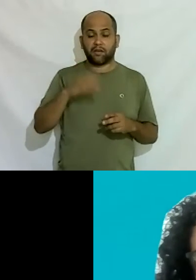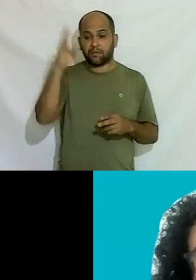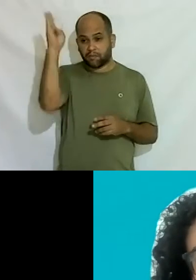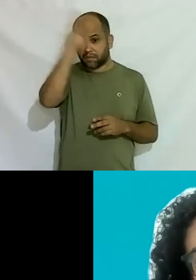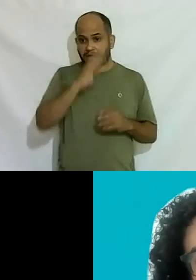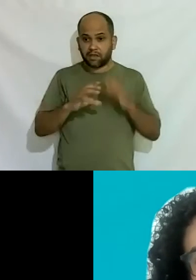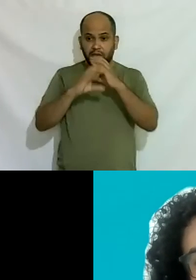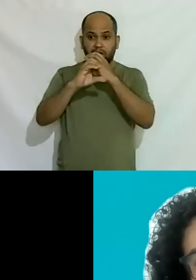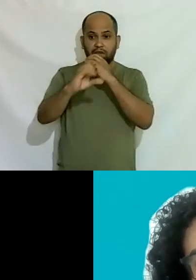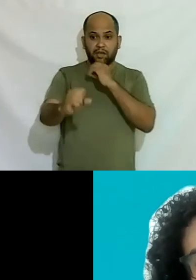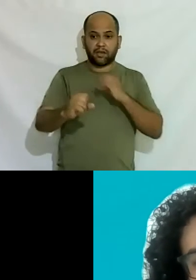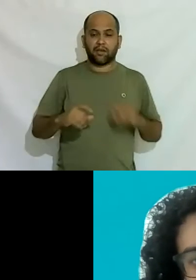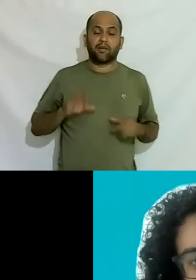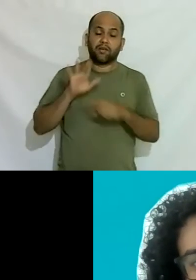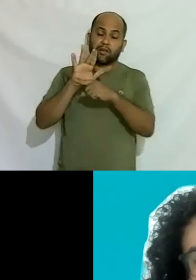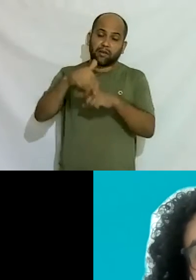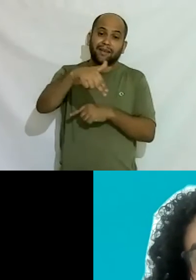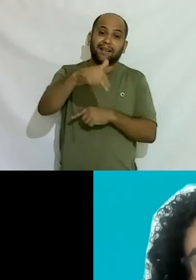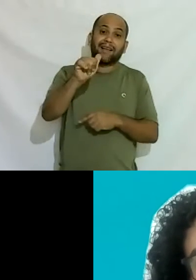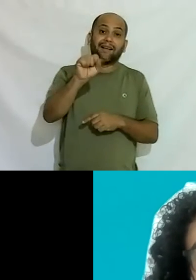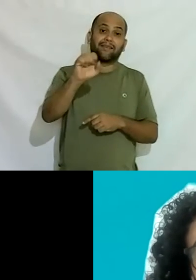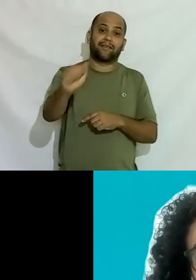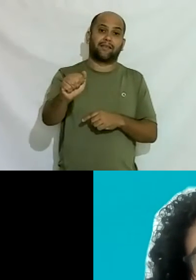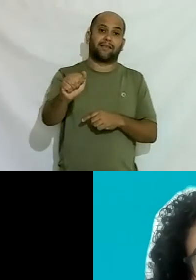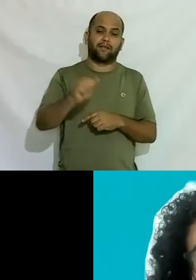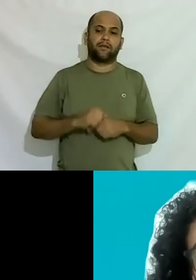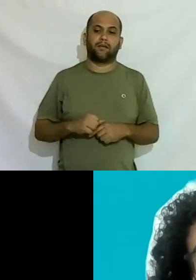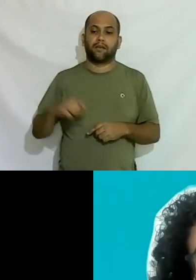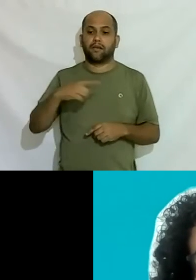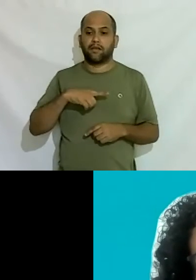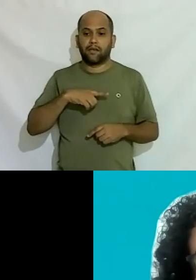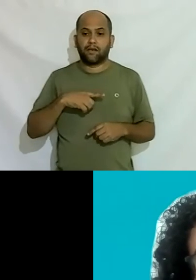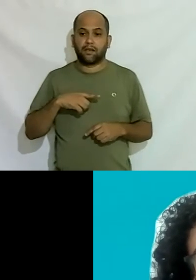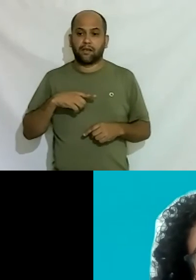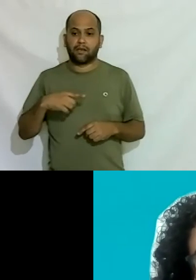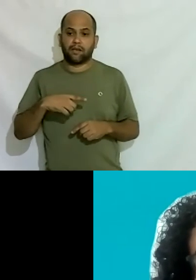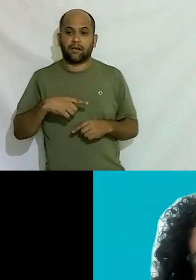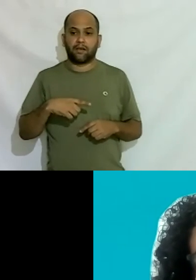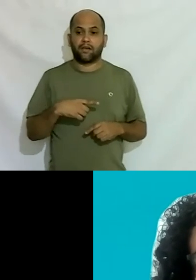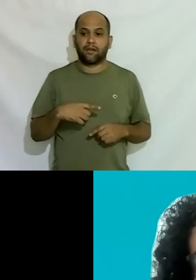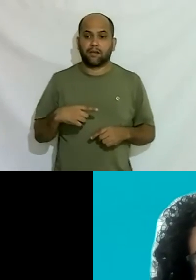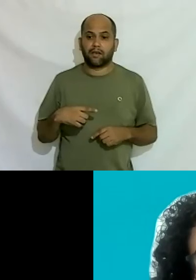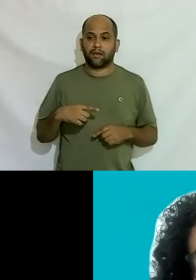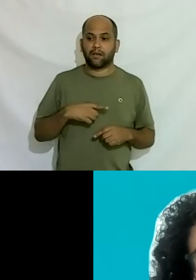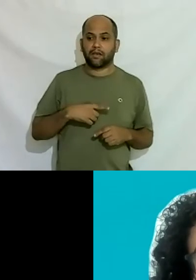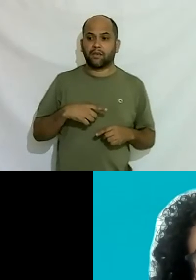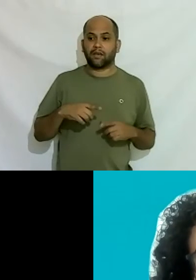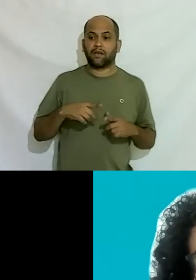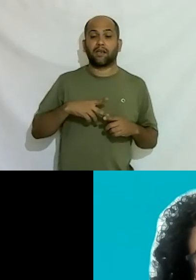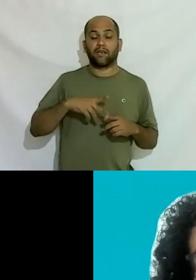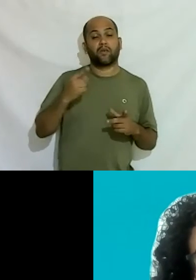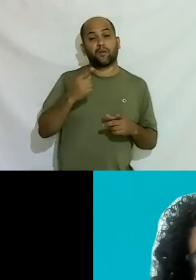prestando serviço para a NASA né então uma de Bauru e uma de São Paulo uma de Brasília e uma de Bauru então